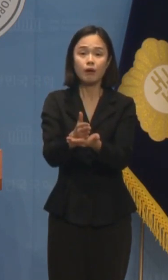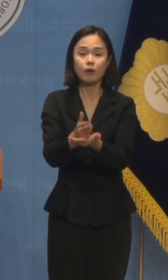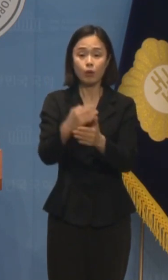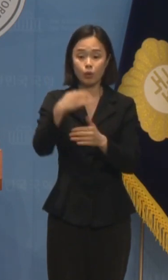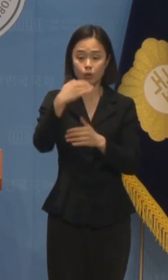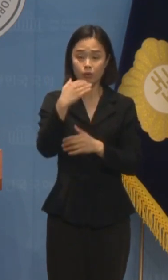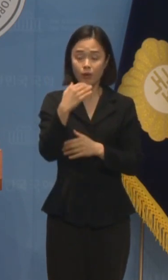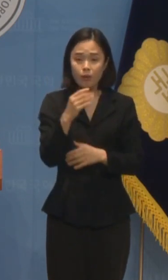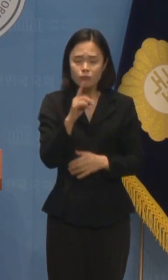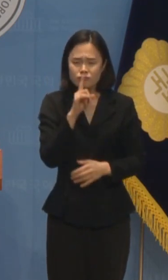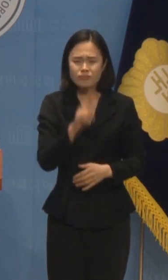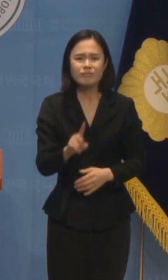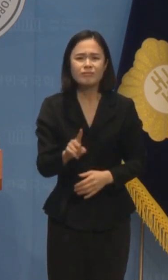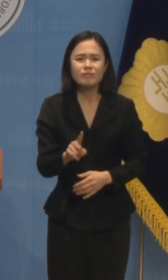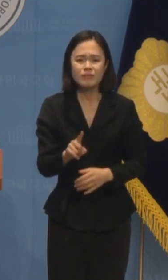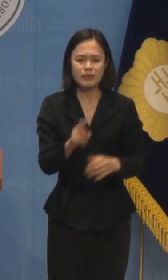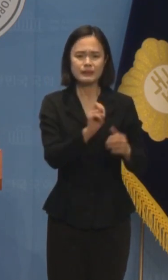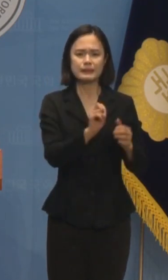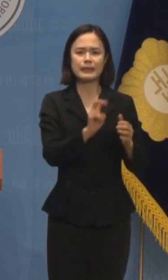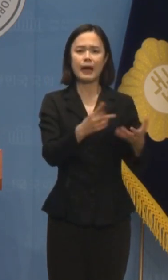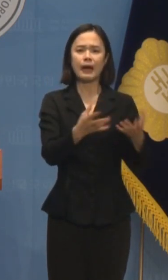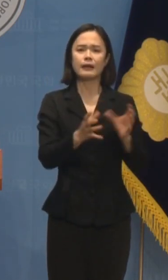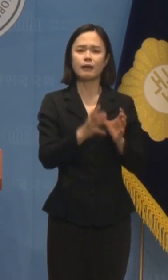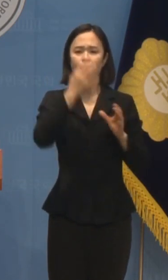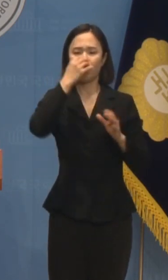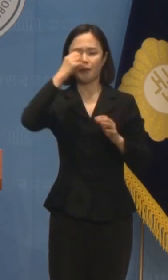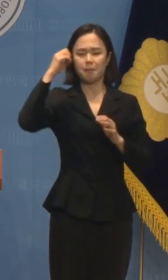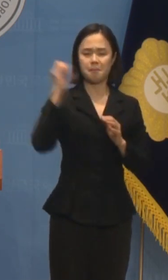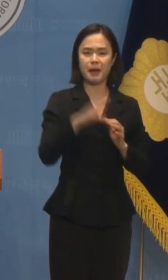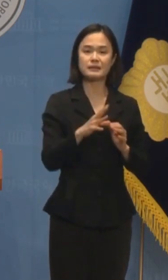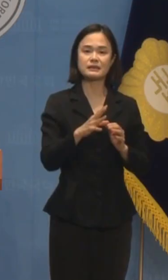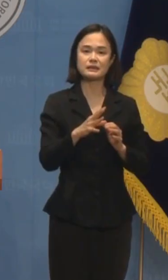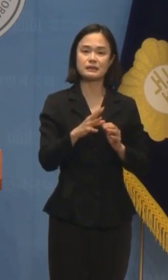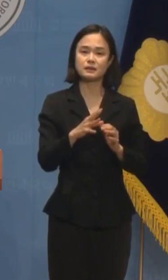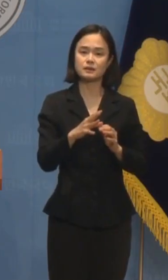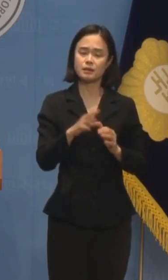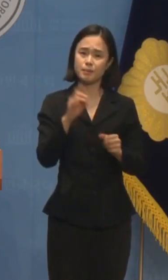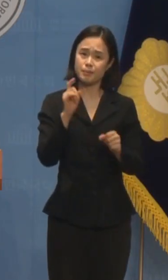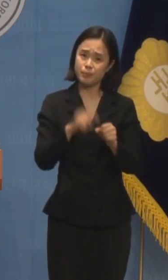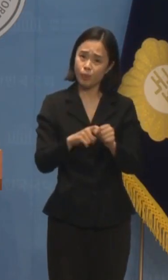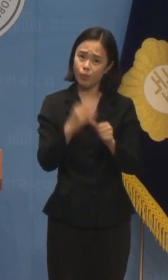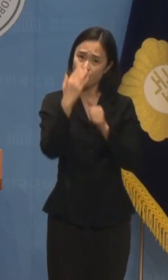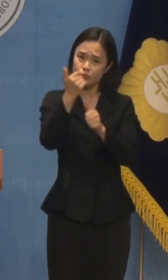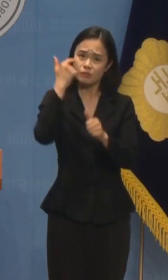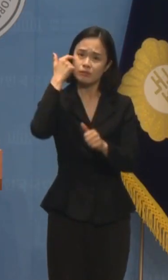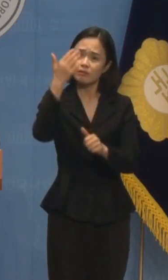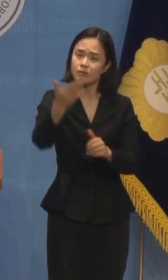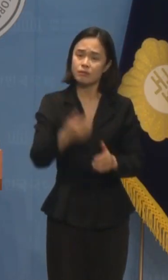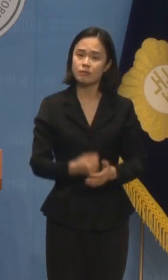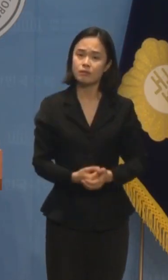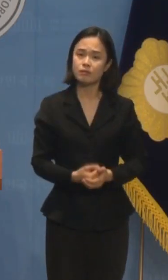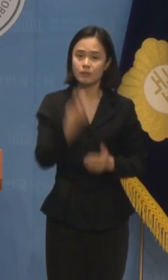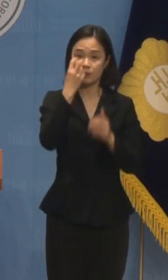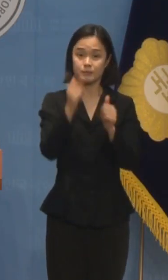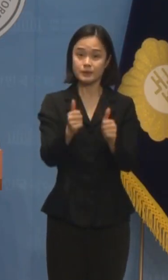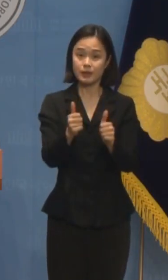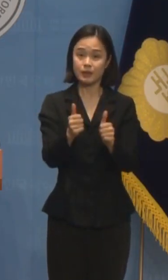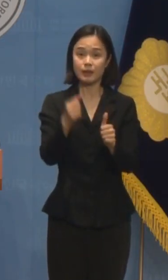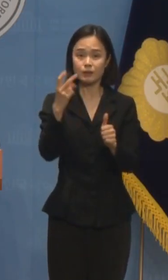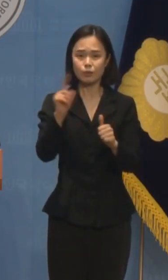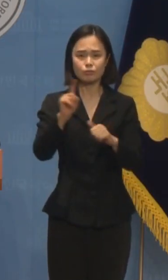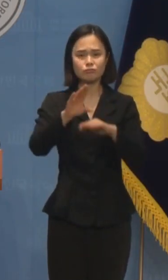의원 망신 주기에만 혈안이 되어 있었던 것으로 보입니다. 아니나 다를까 검찰은 모 언론의 단독이라는